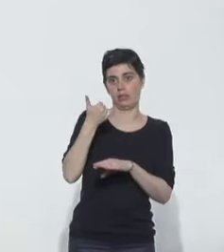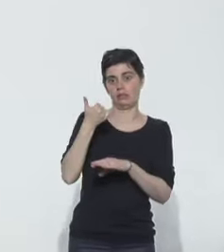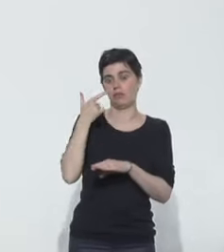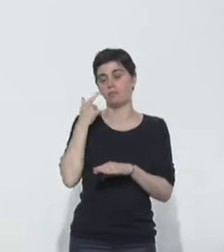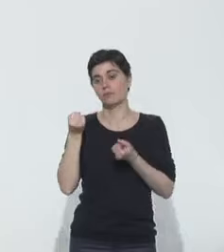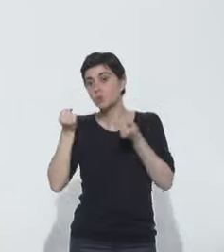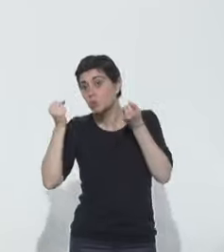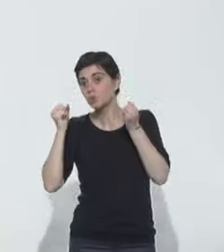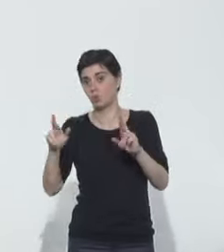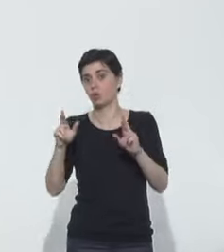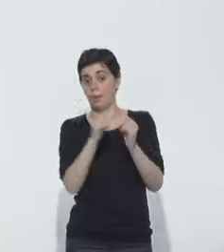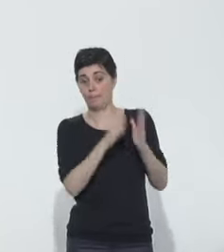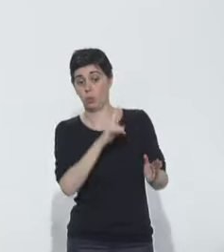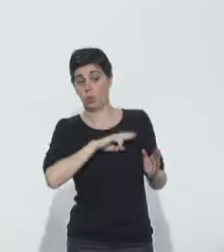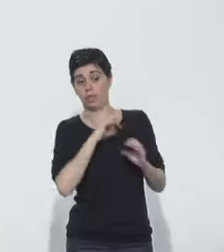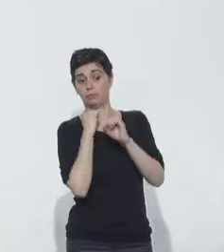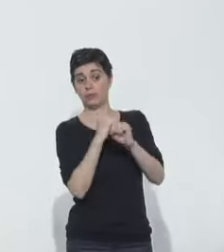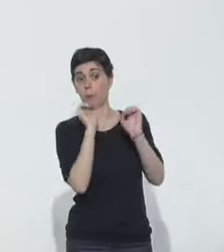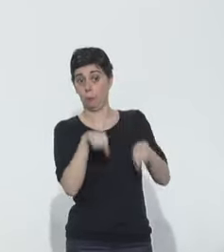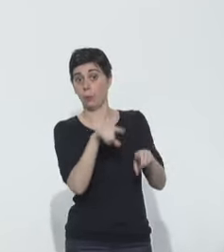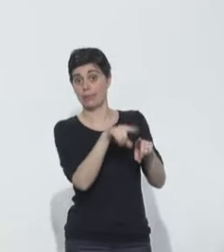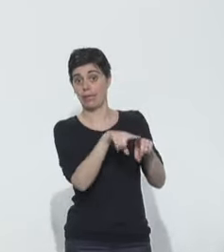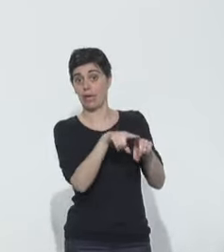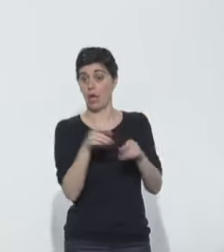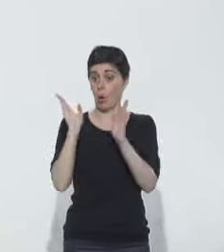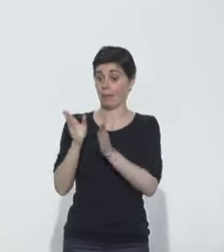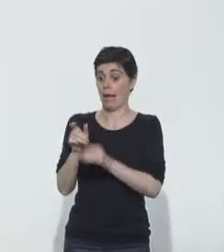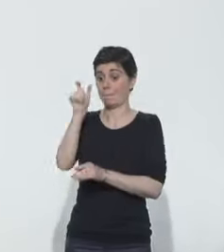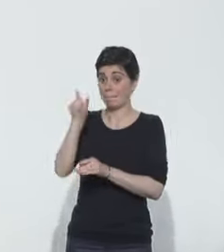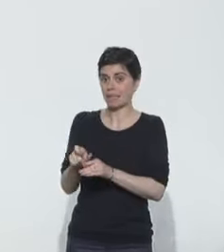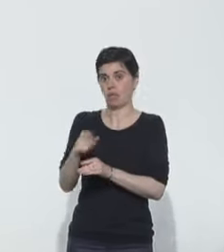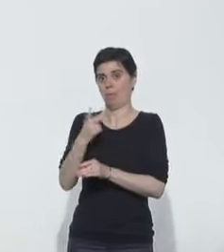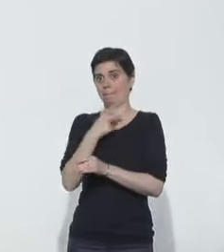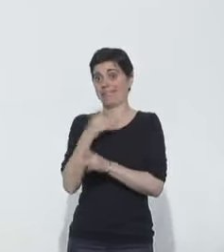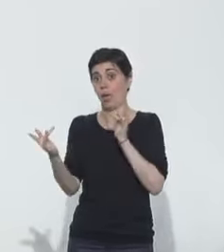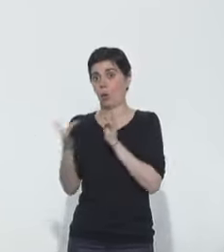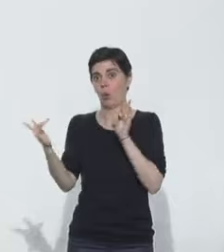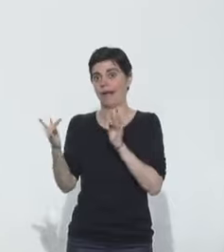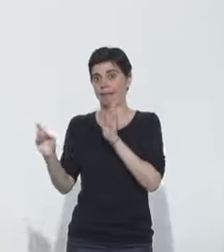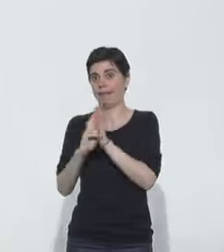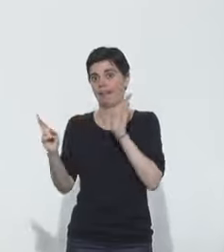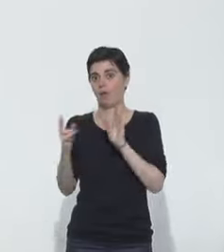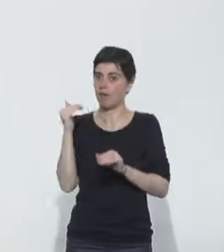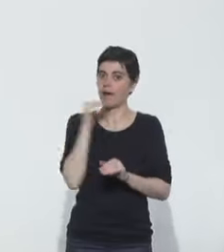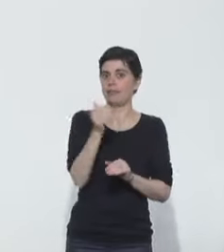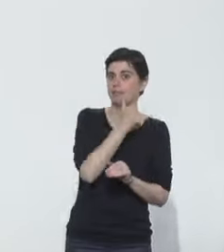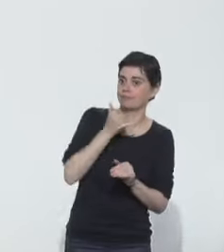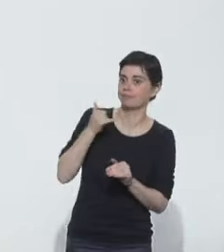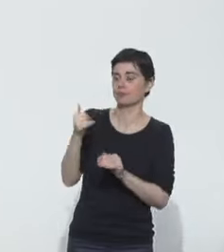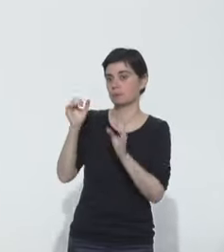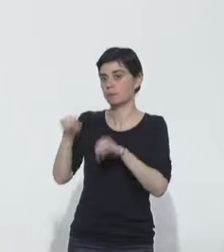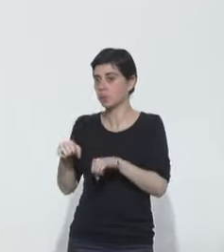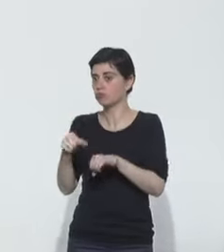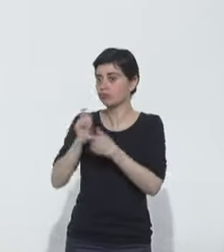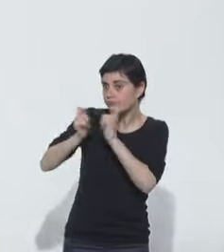que les EHPAD sur le territoire puissent bénéficier de ce contact privilégié, de cet avis médical rapide pour savoir si, oui ou non,